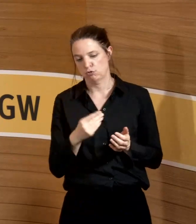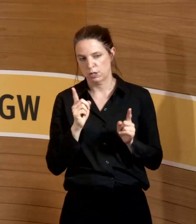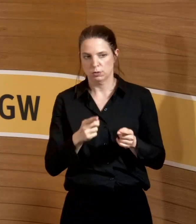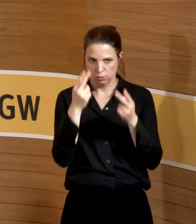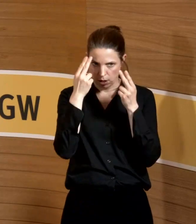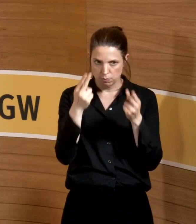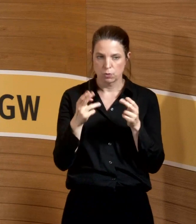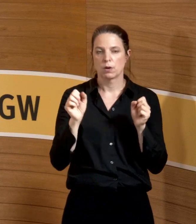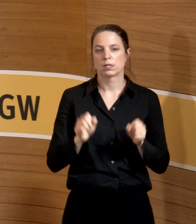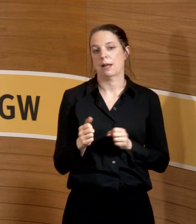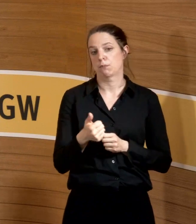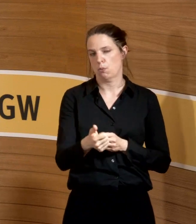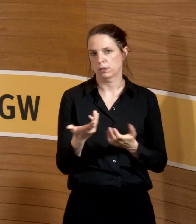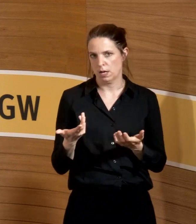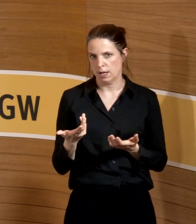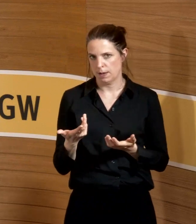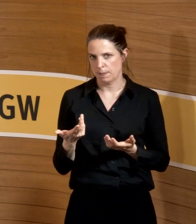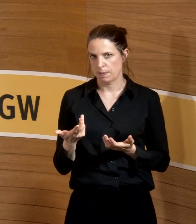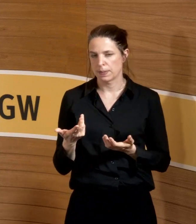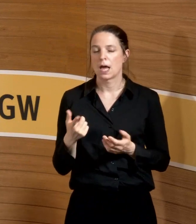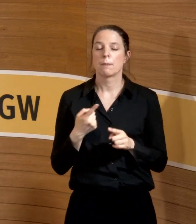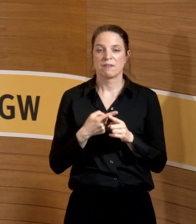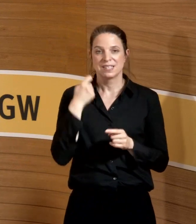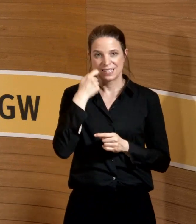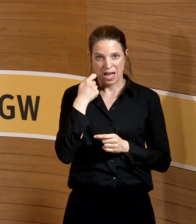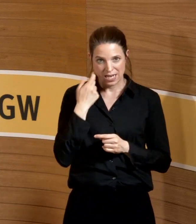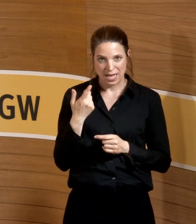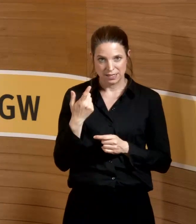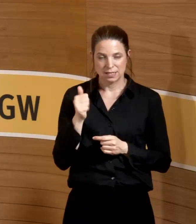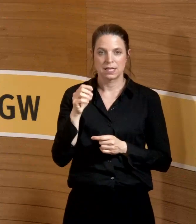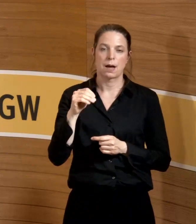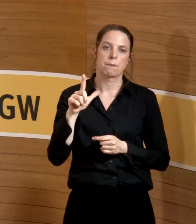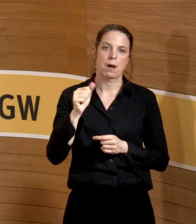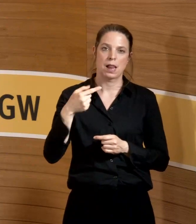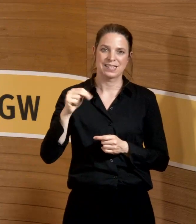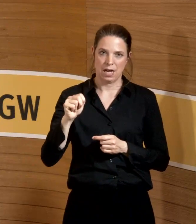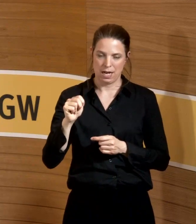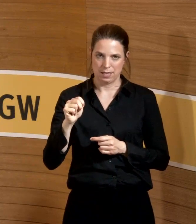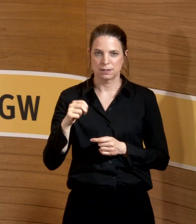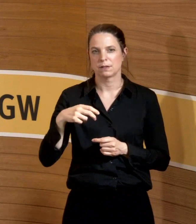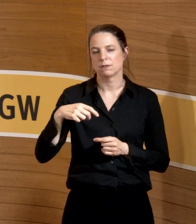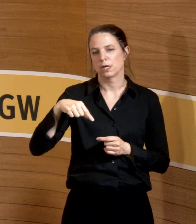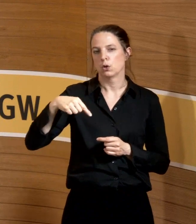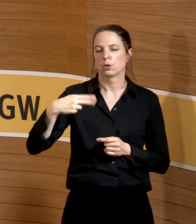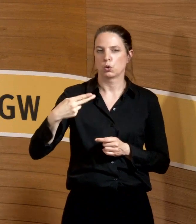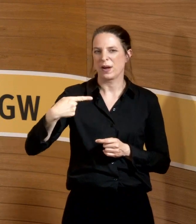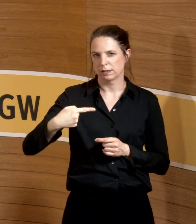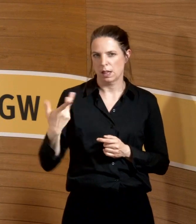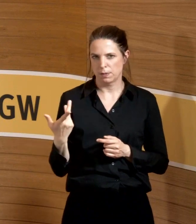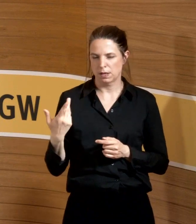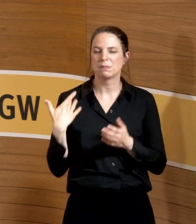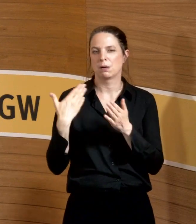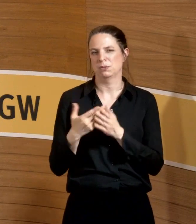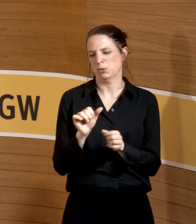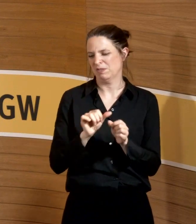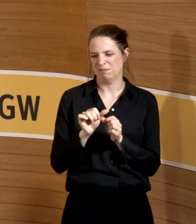natürlich zu beurteilen. Aber bei einer Zahnärztin haben wir das Amagam-Wechsel. Die wenigsten Zahnärzte bieten das